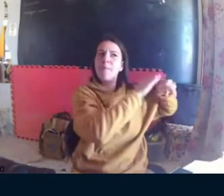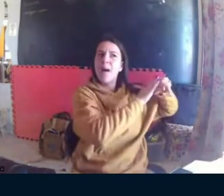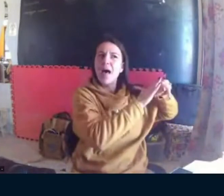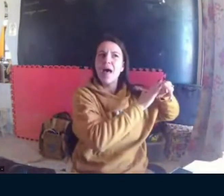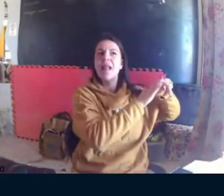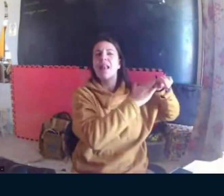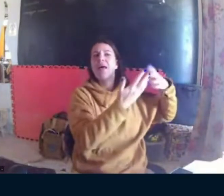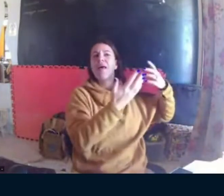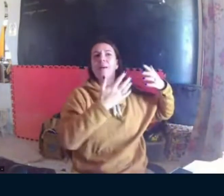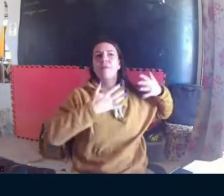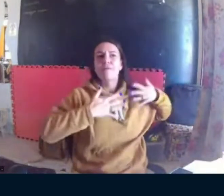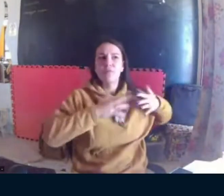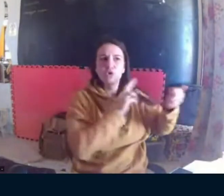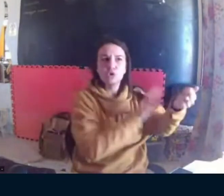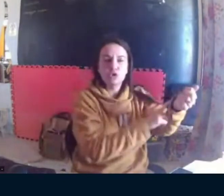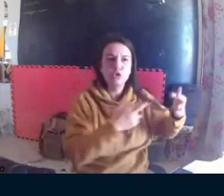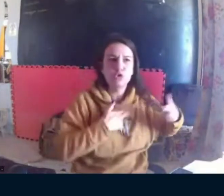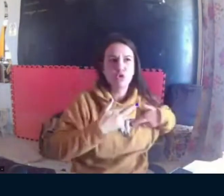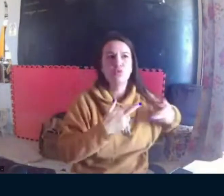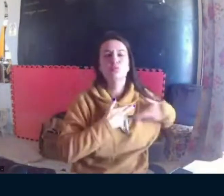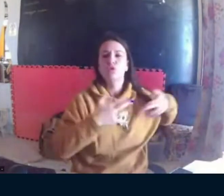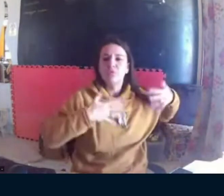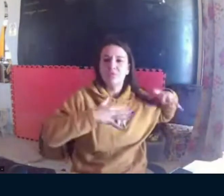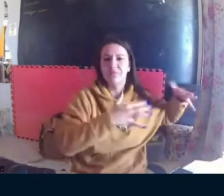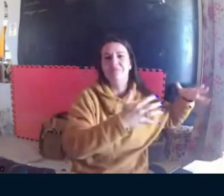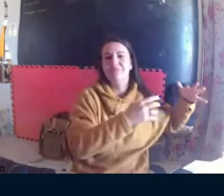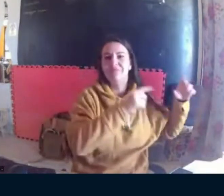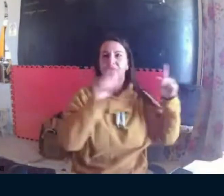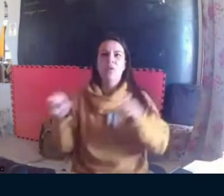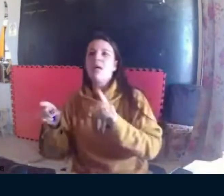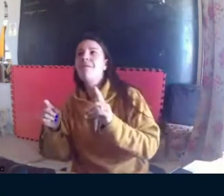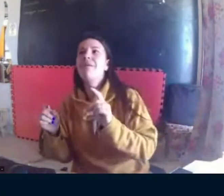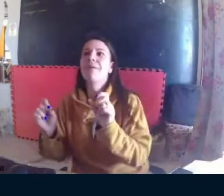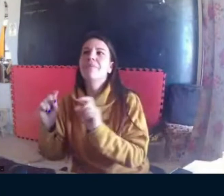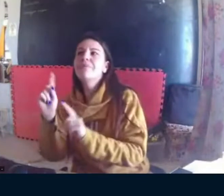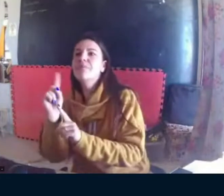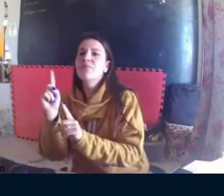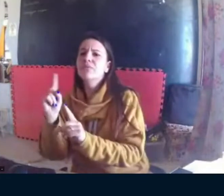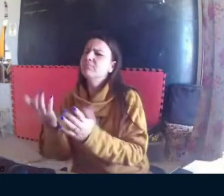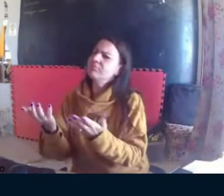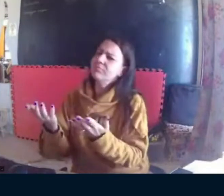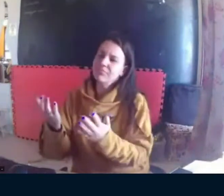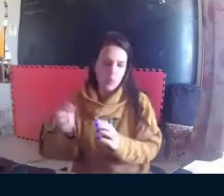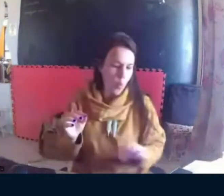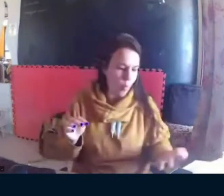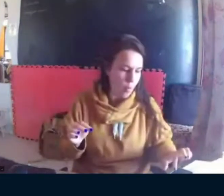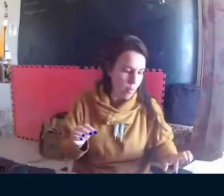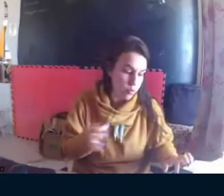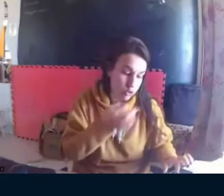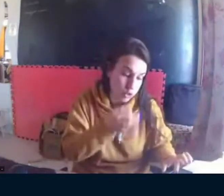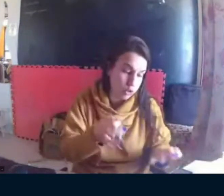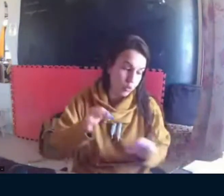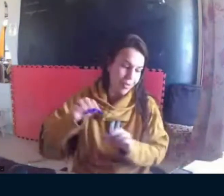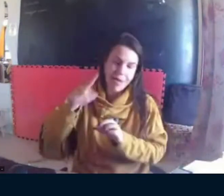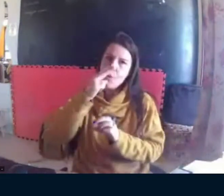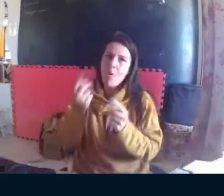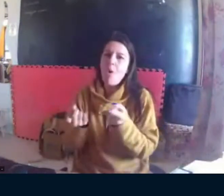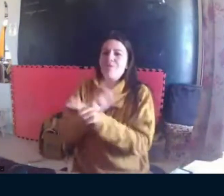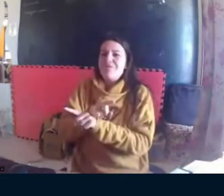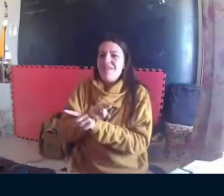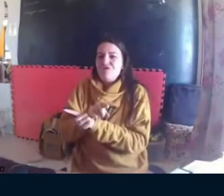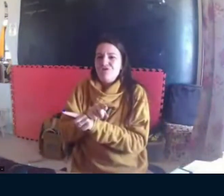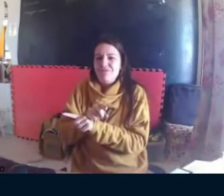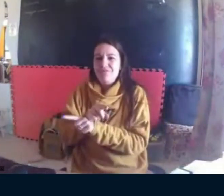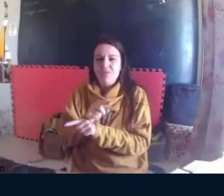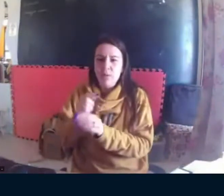Então, isso é algo, é um conceito provocativo que faz a gente refletir que música não é só o que aparenta